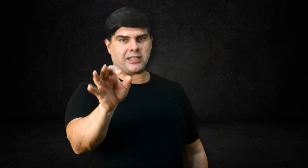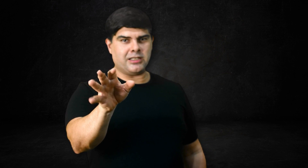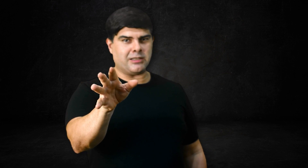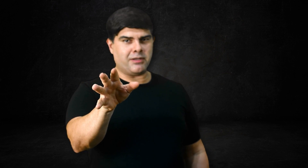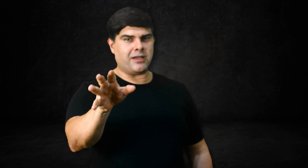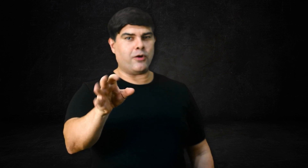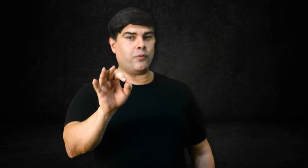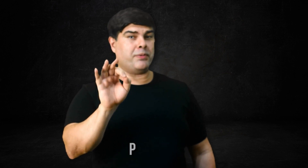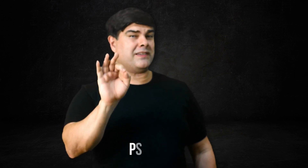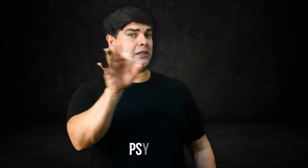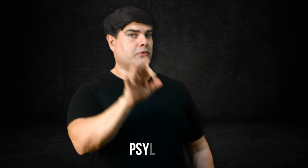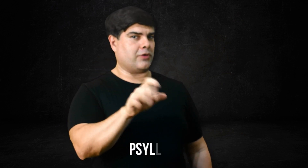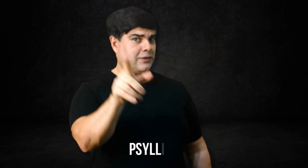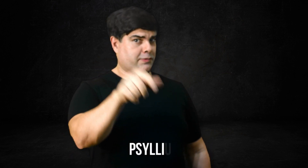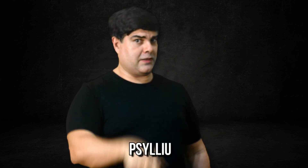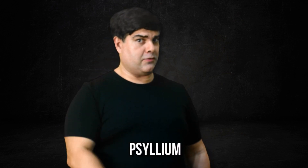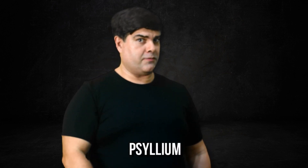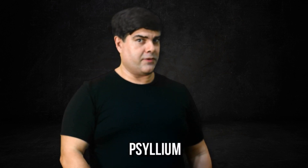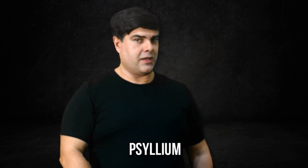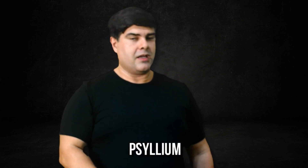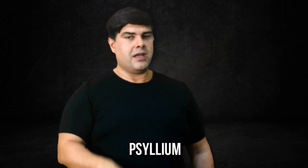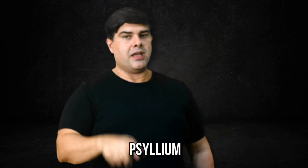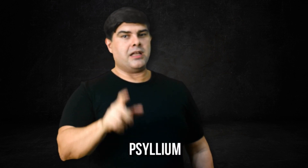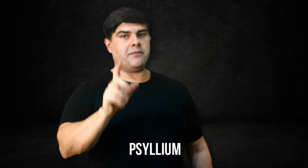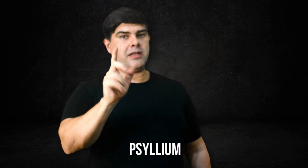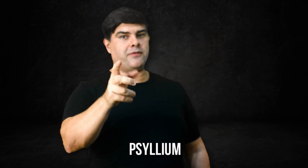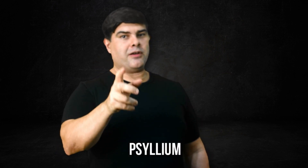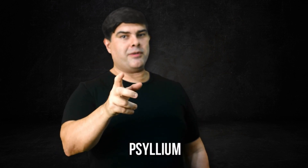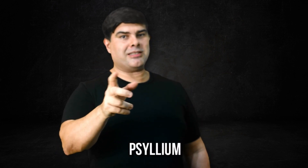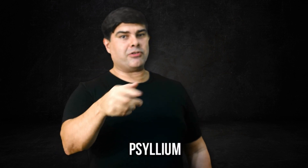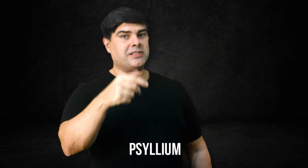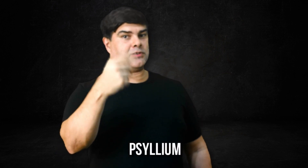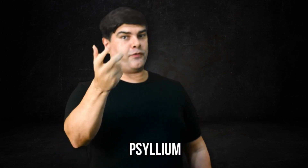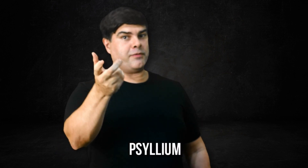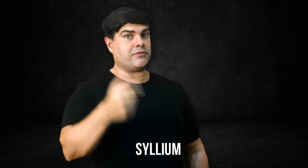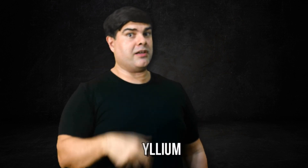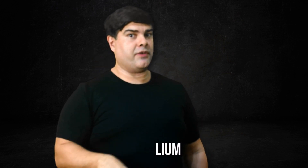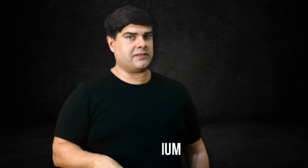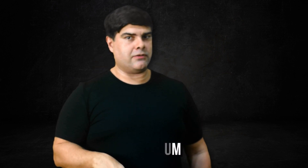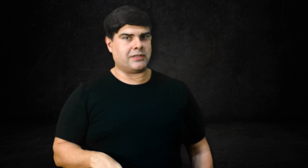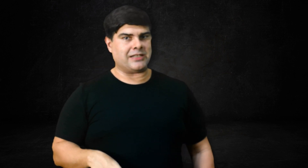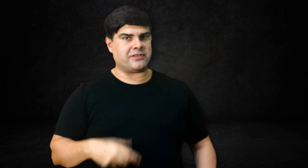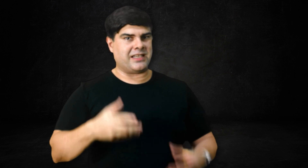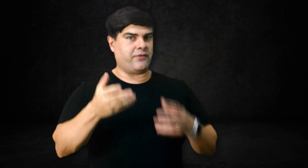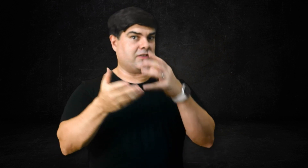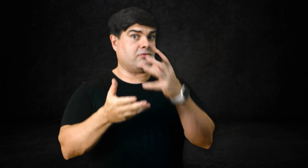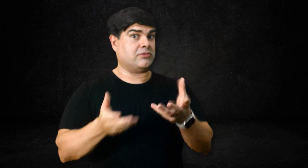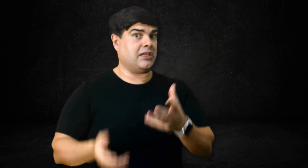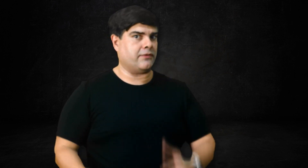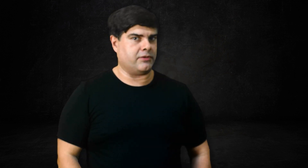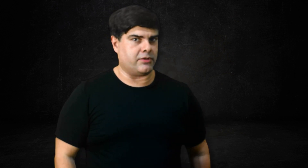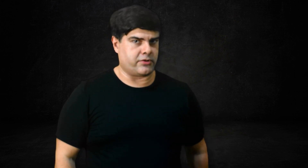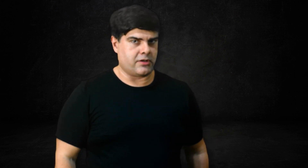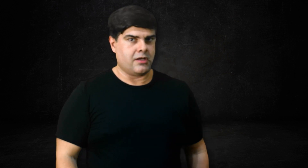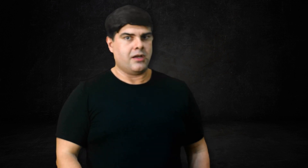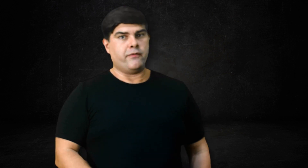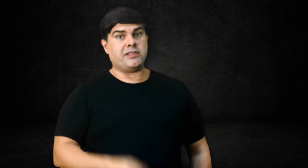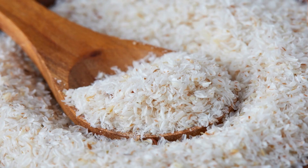aqui também é o psyllium. Conhece o psyllium? Ele vai aumentar a quantidade de fibras em uma refeição. Caso essa refeição não tenha fibras. Você pode